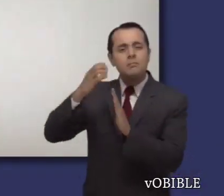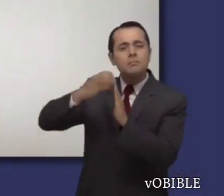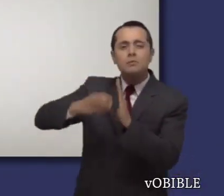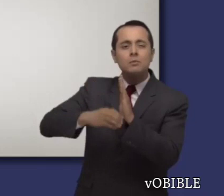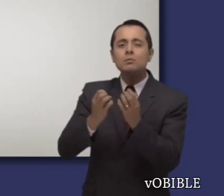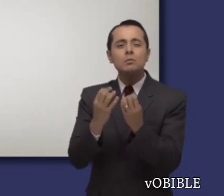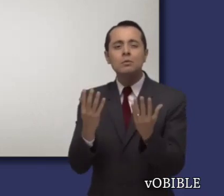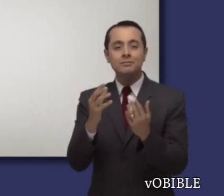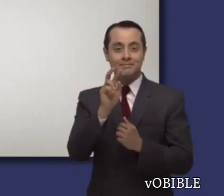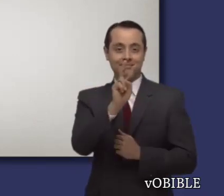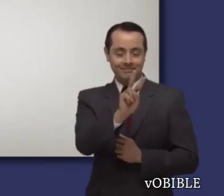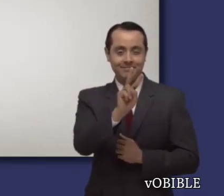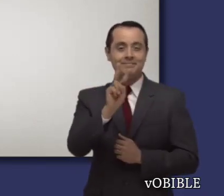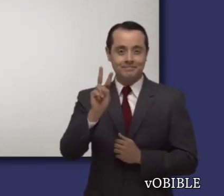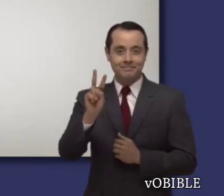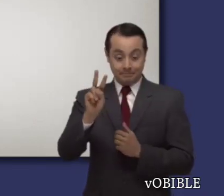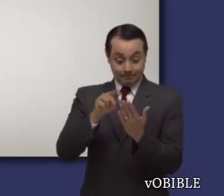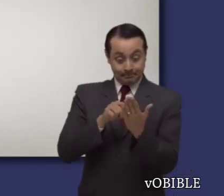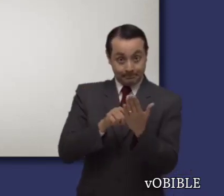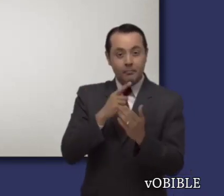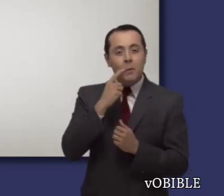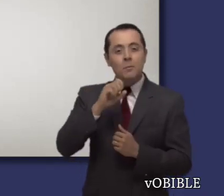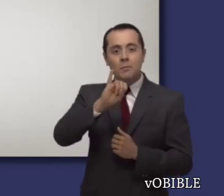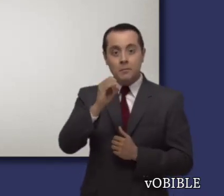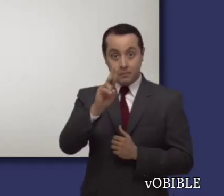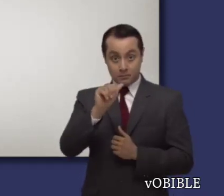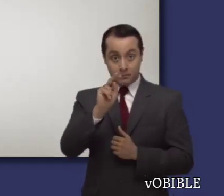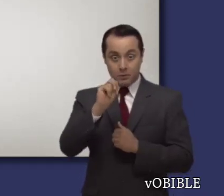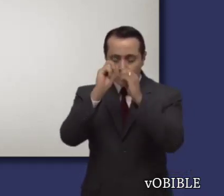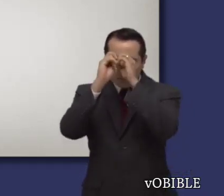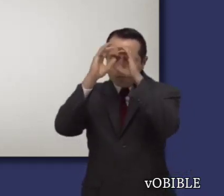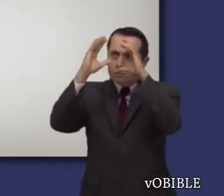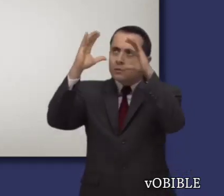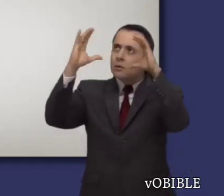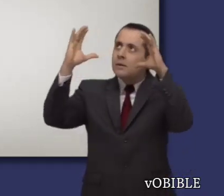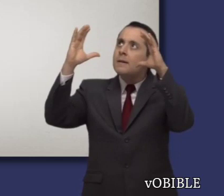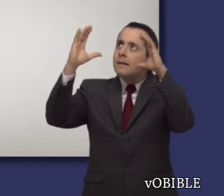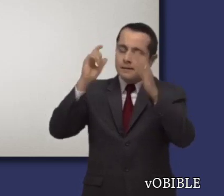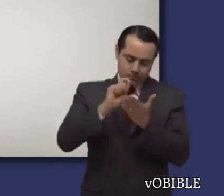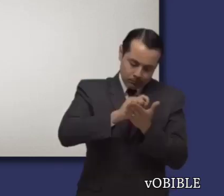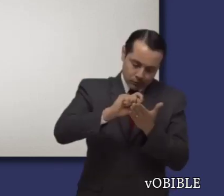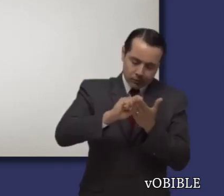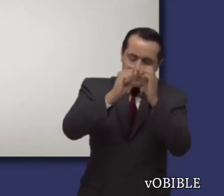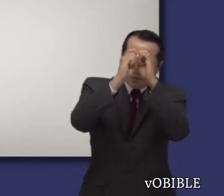El libro de Apocalipsis tiene 22 capítulos. En los que encontramos 16 visiones.